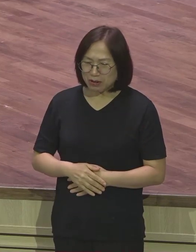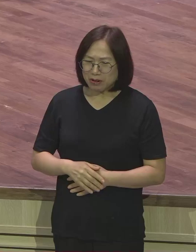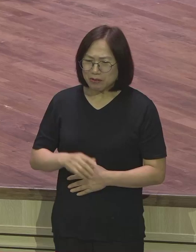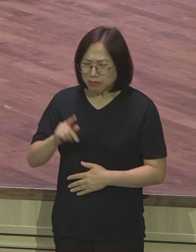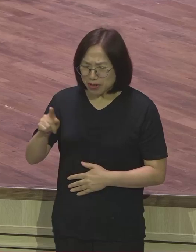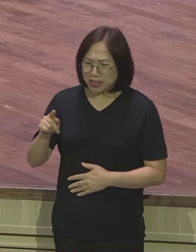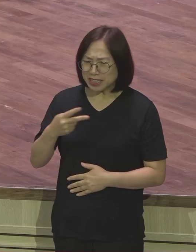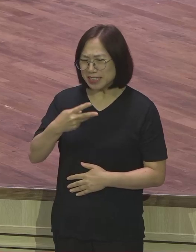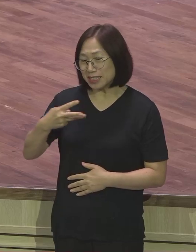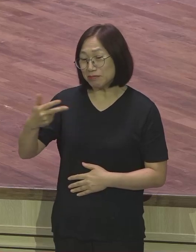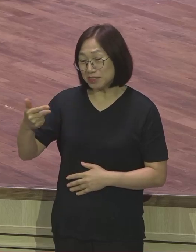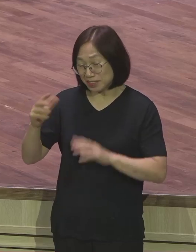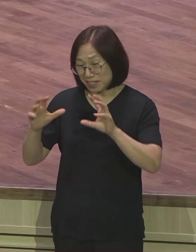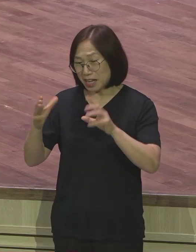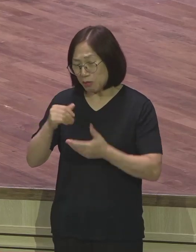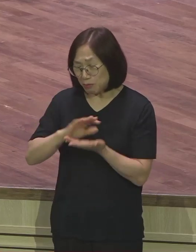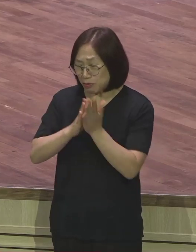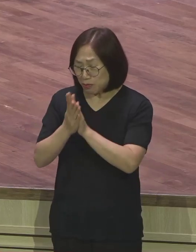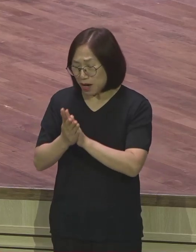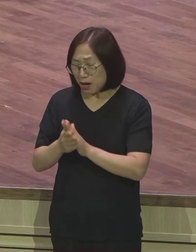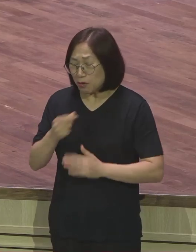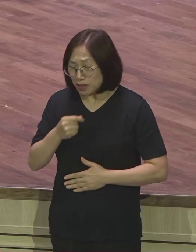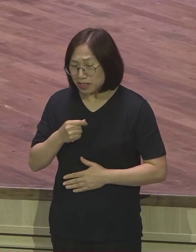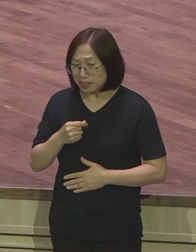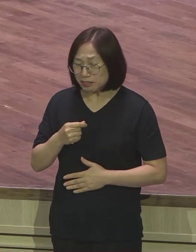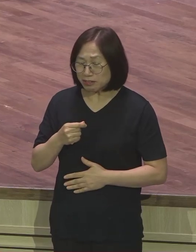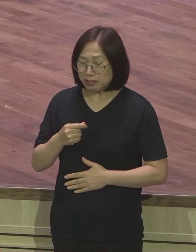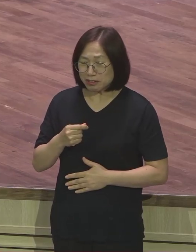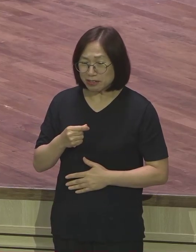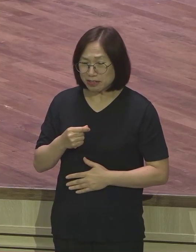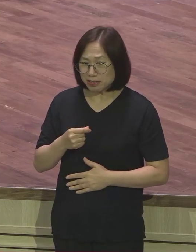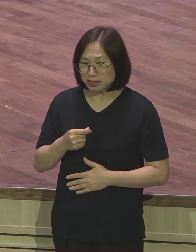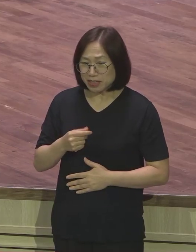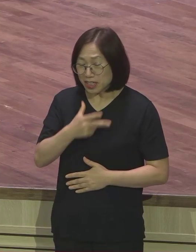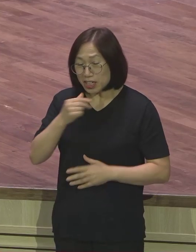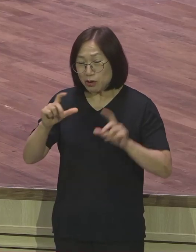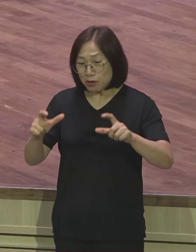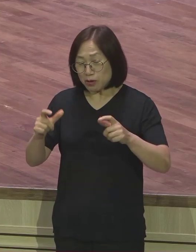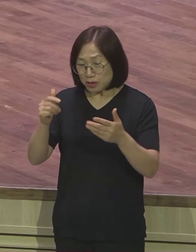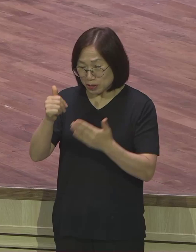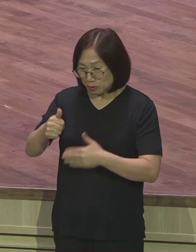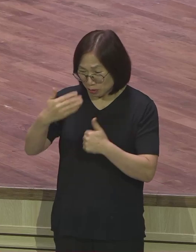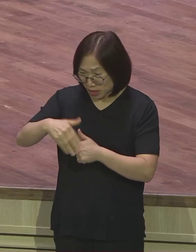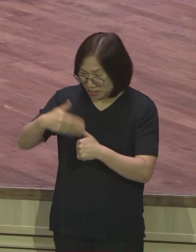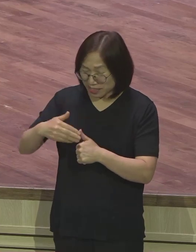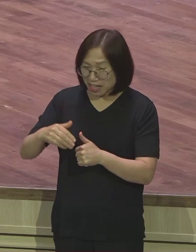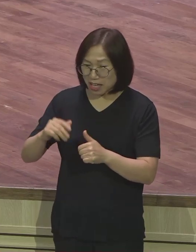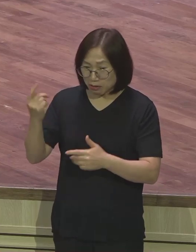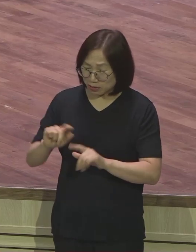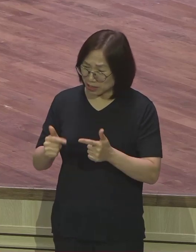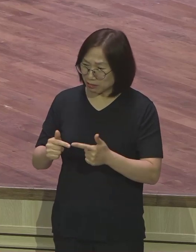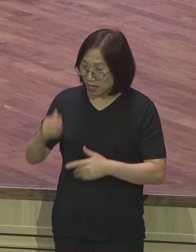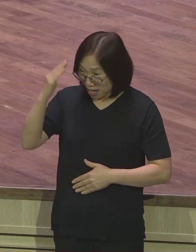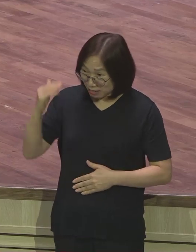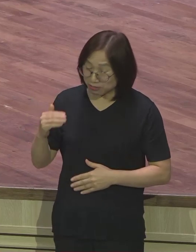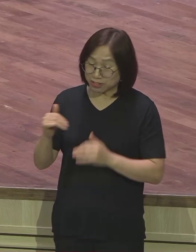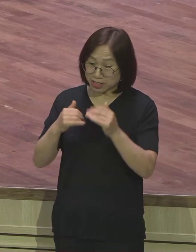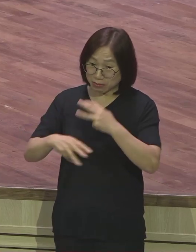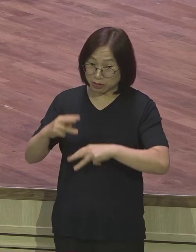홈스테이 담당자한테 물어봐도 자기들도 모르겠다고 특히 해외 랩몬트는 연락처가 없으니까